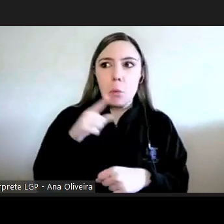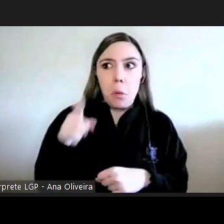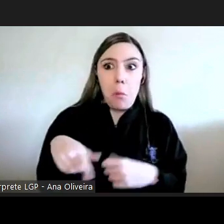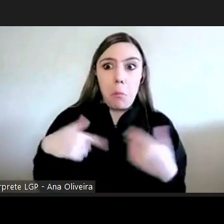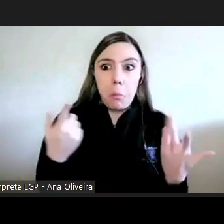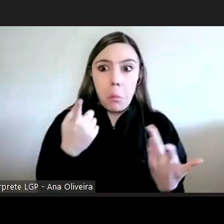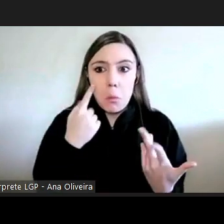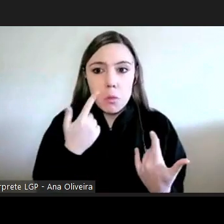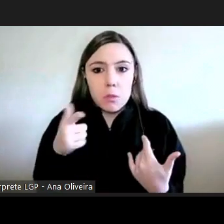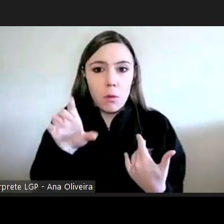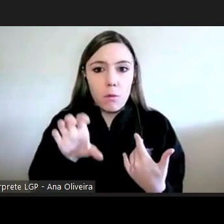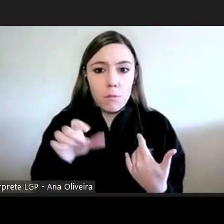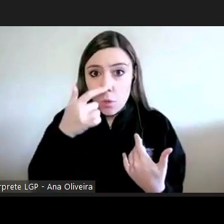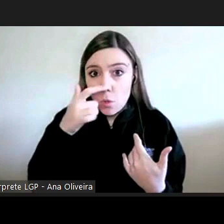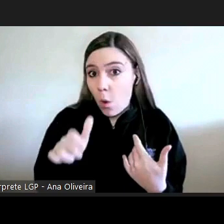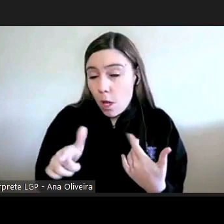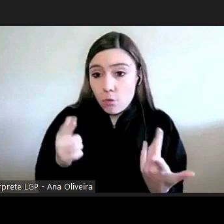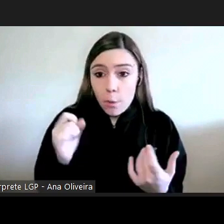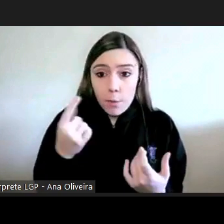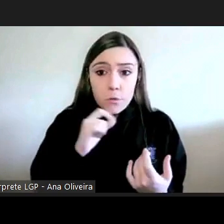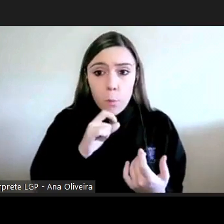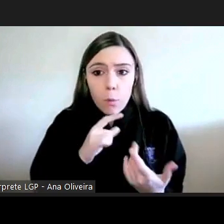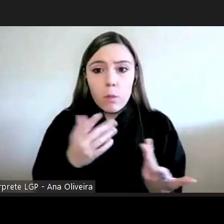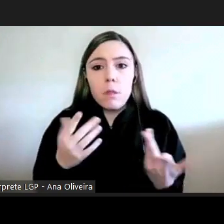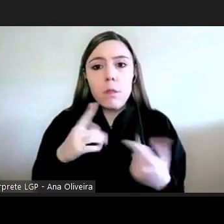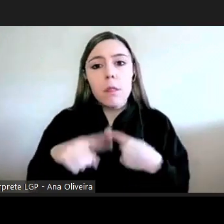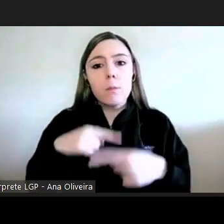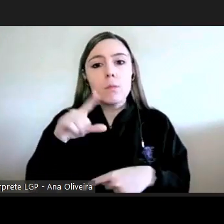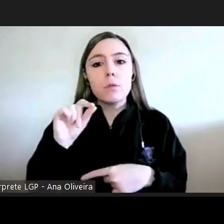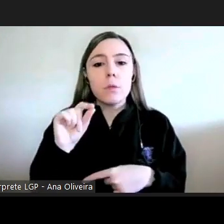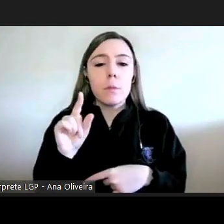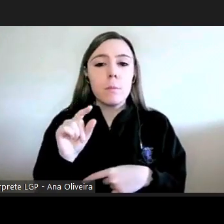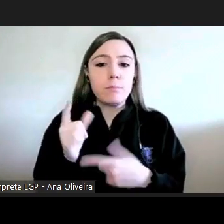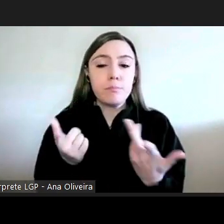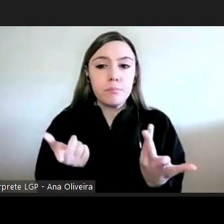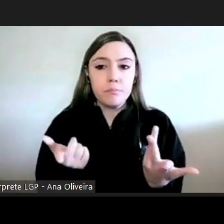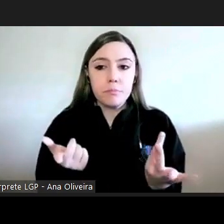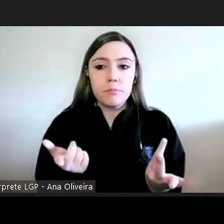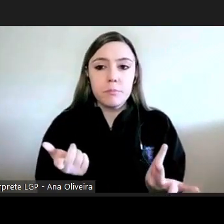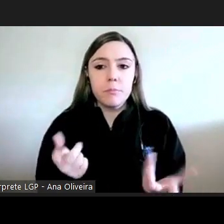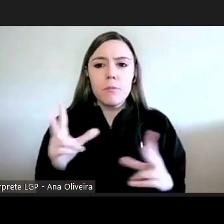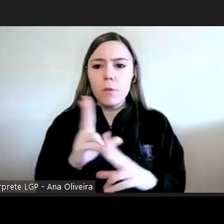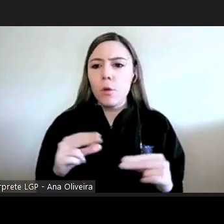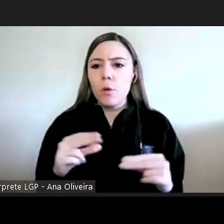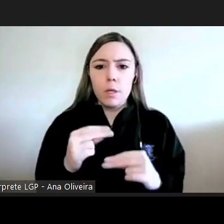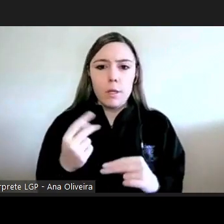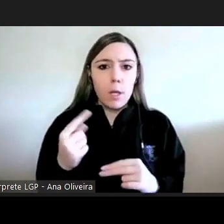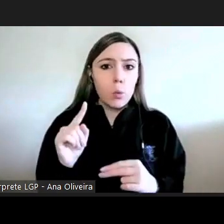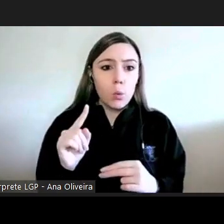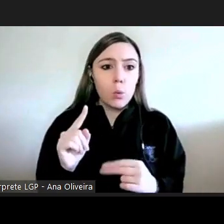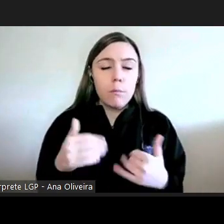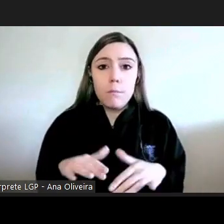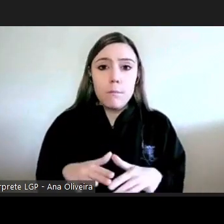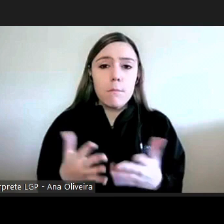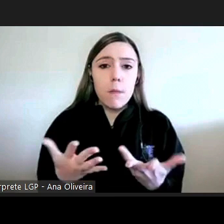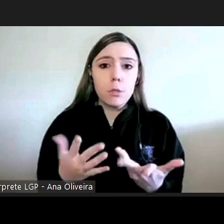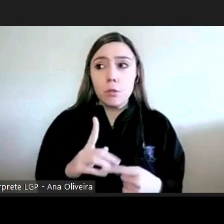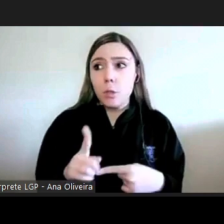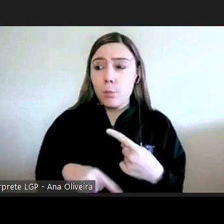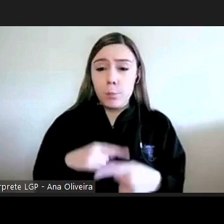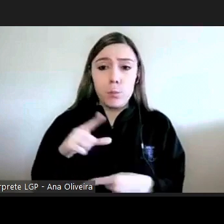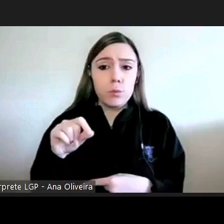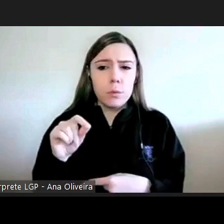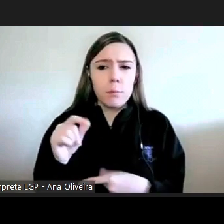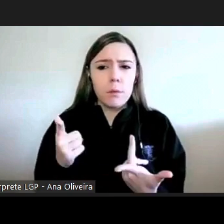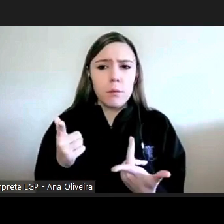desta figura e depois porque como enfim não será novidade para nenhum dos presentes as entidades